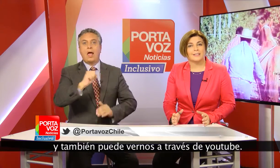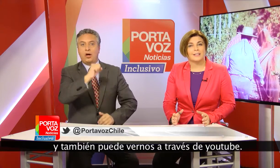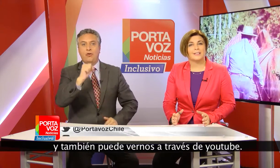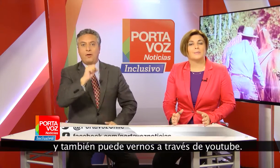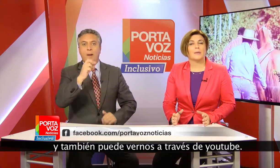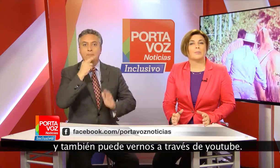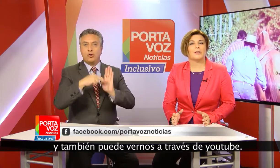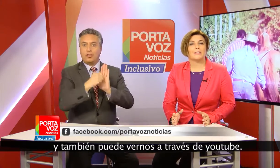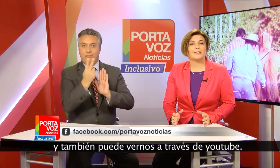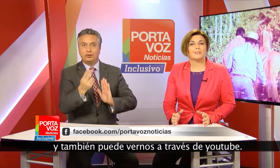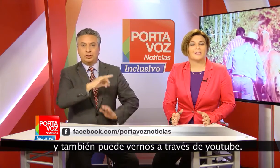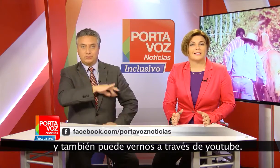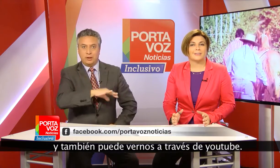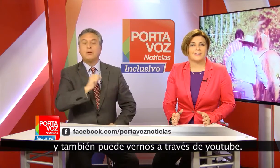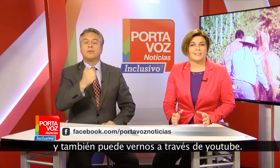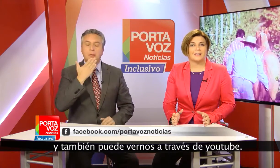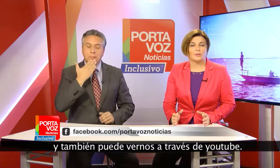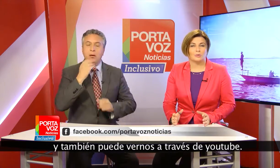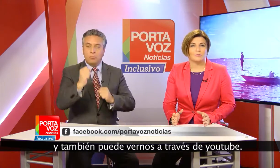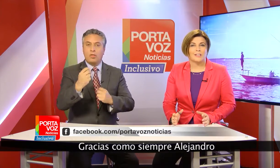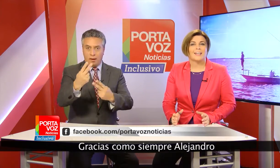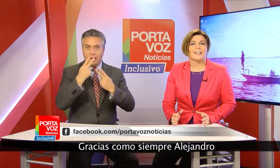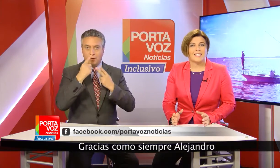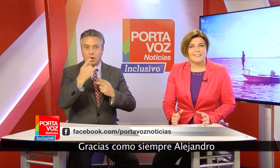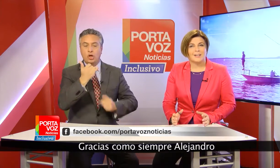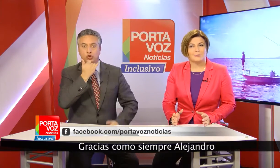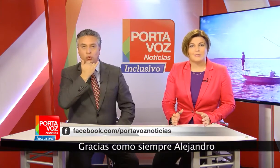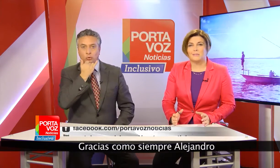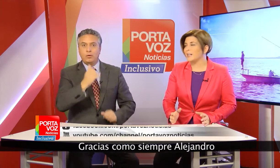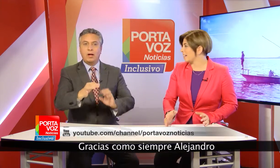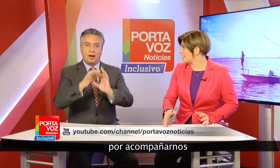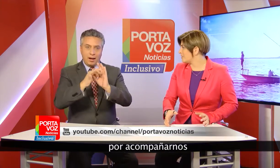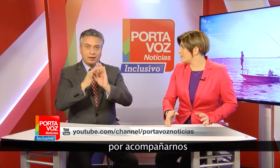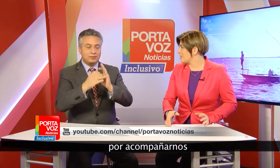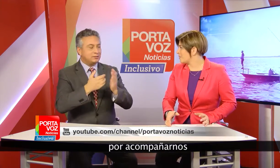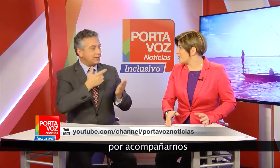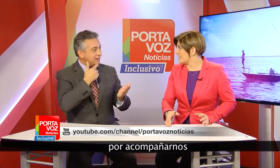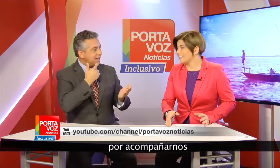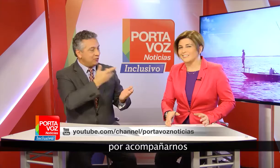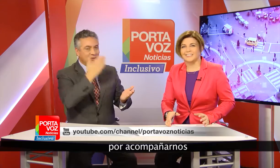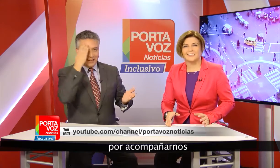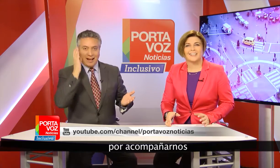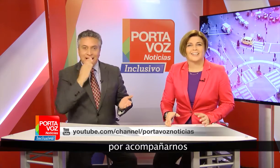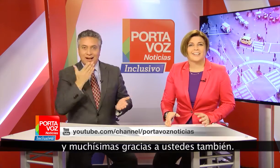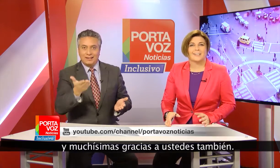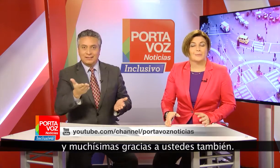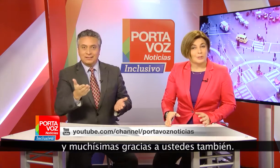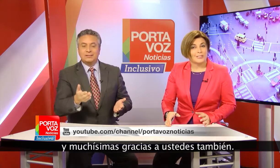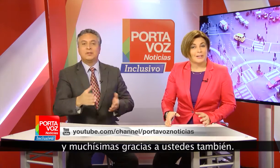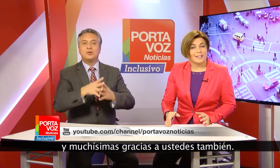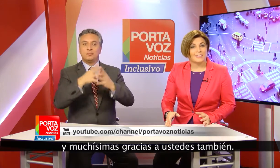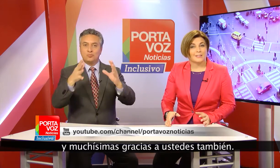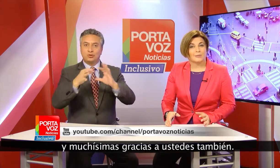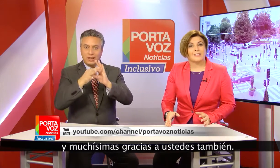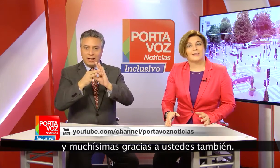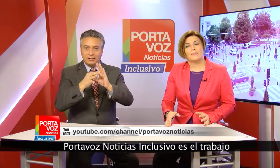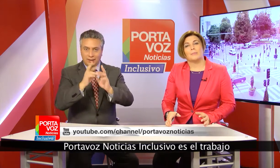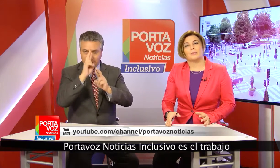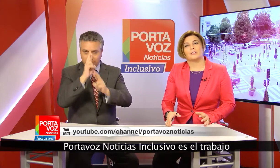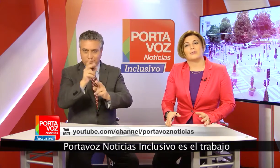Y también puede vernos a través de YouTube. Gracias como siempre Alejandro por acompañarnos. Y muchísimas gracias a ustedes también. Portavoz